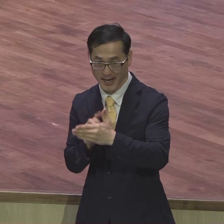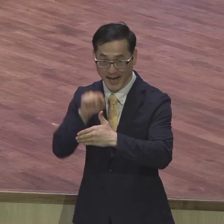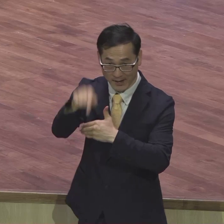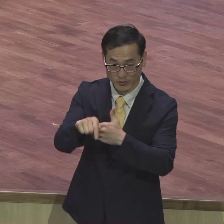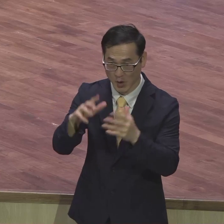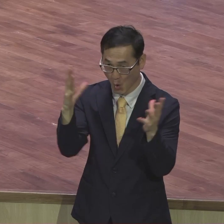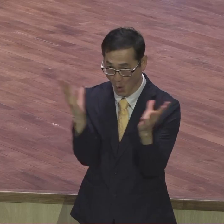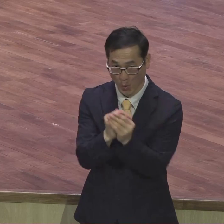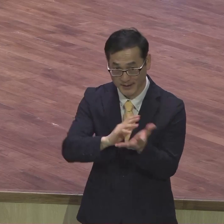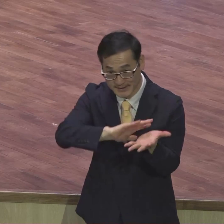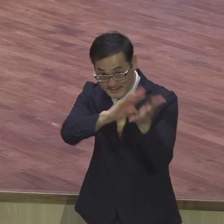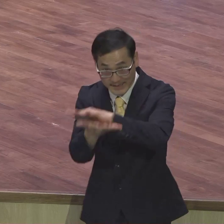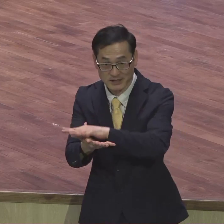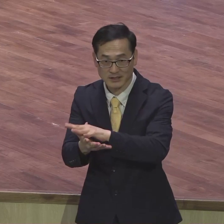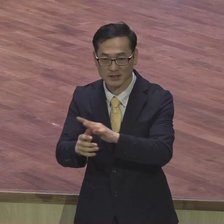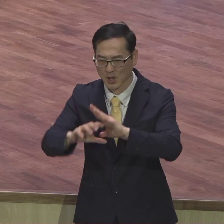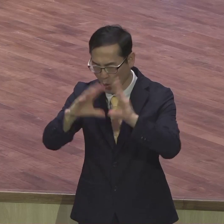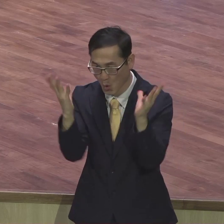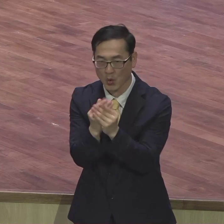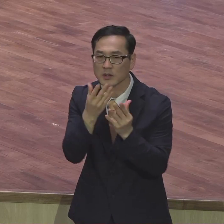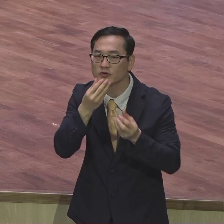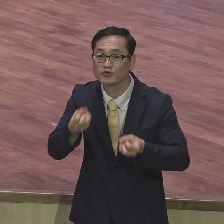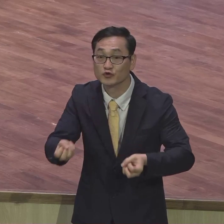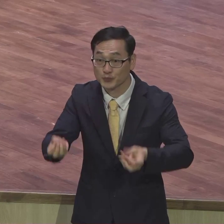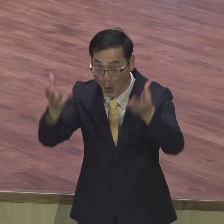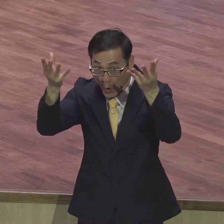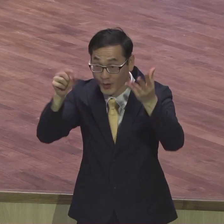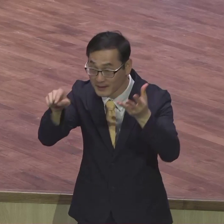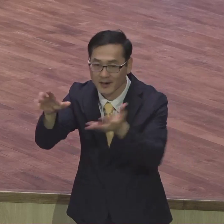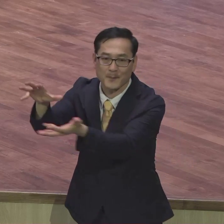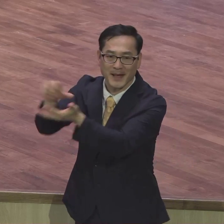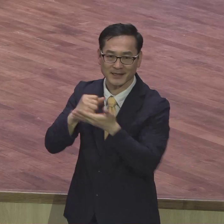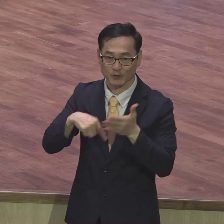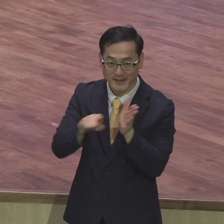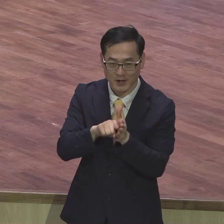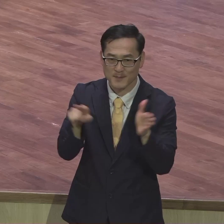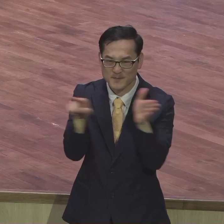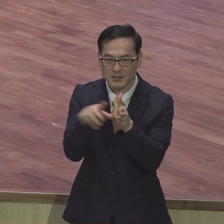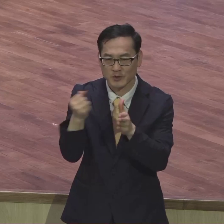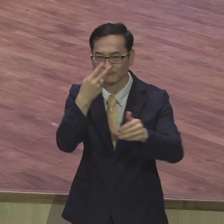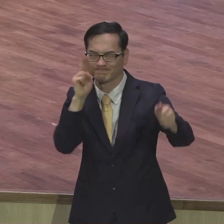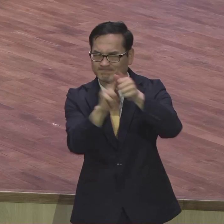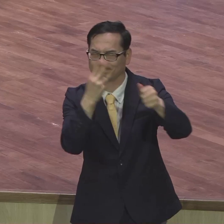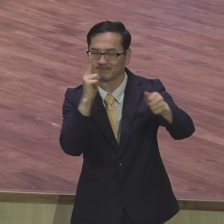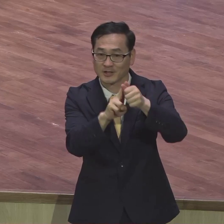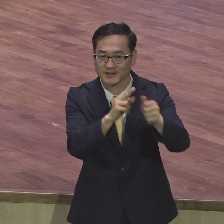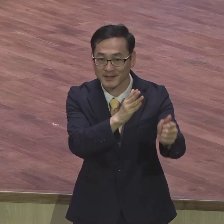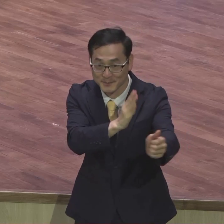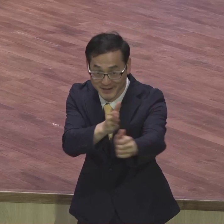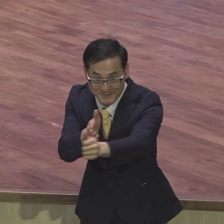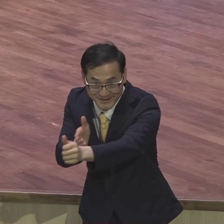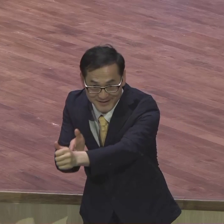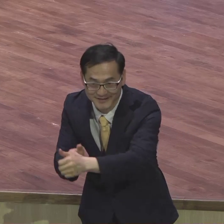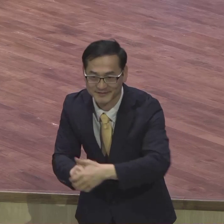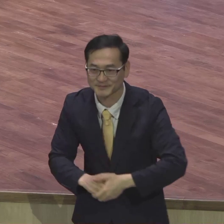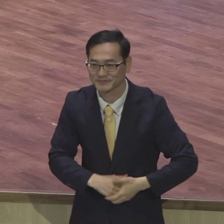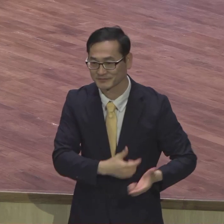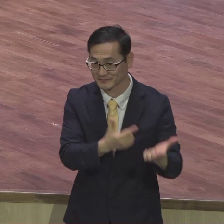받기 위해서 믿음에 무한도전하는 예원교의 전성도 되기를 제모로 축복합니다. 기도합시다. 아버지